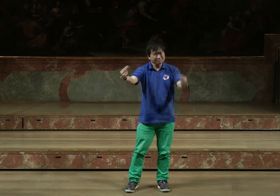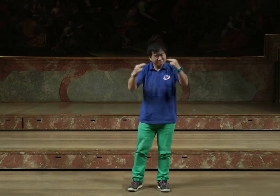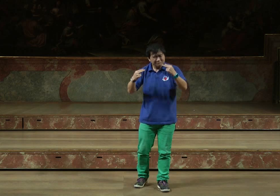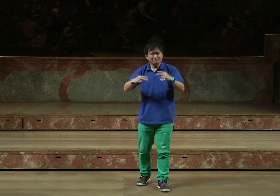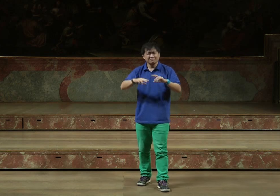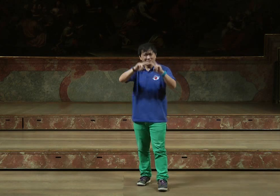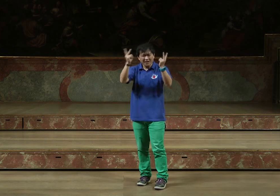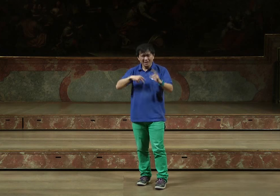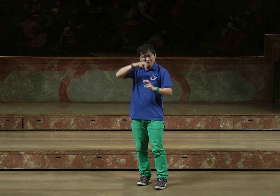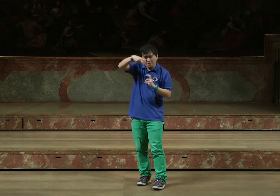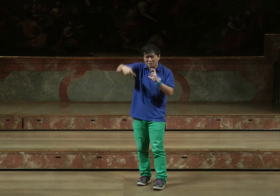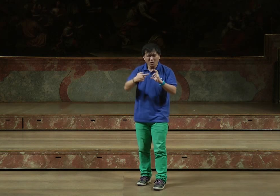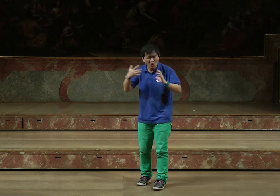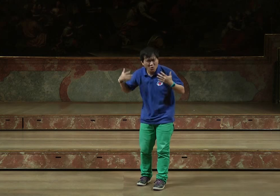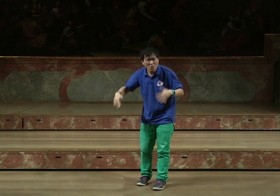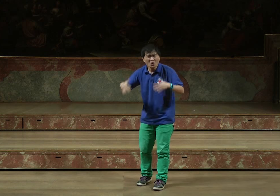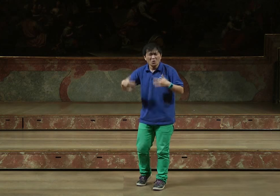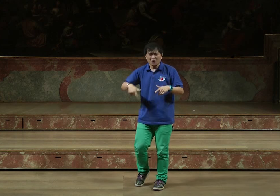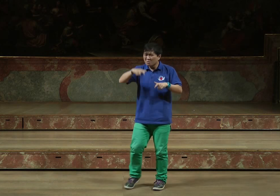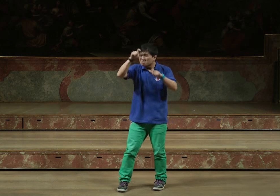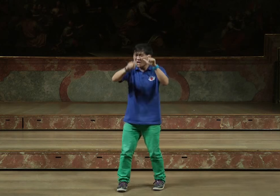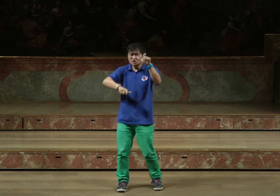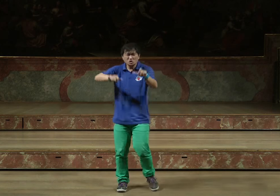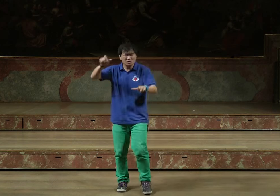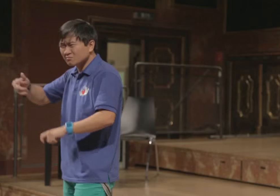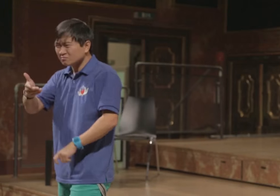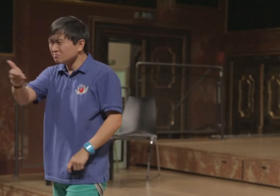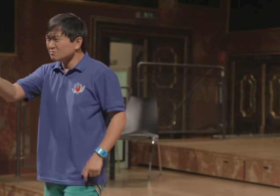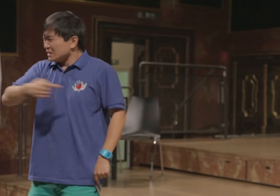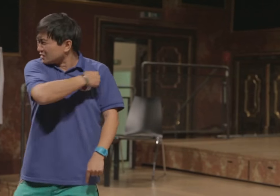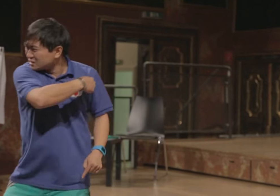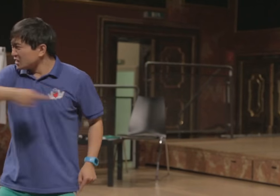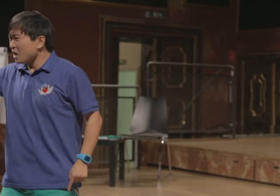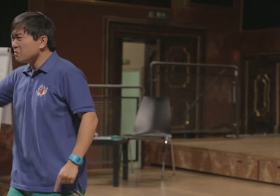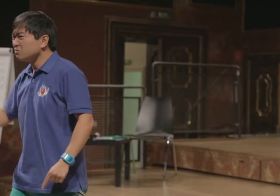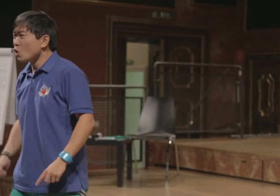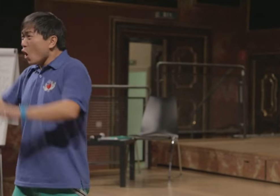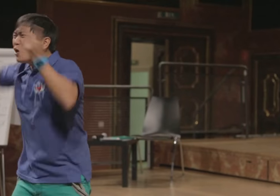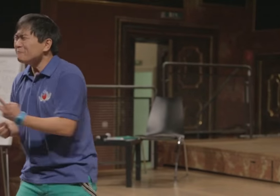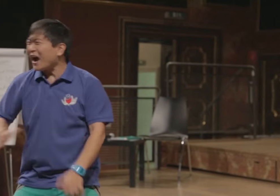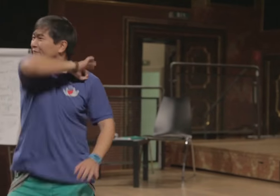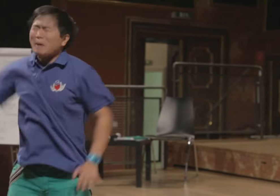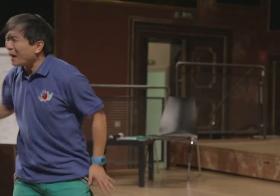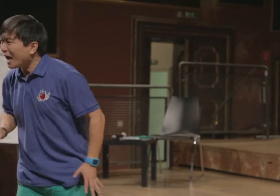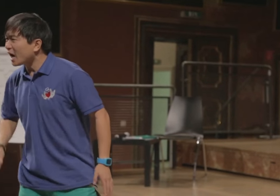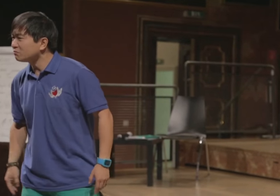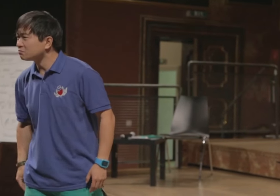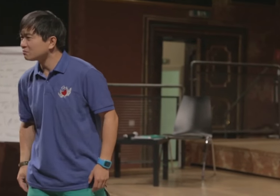Und ihr seht, ich habe einige Länder besucht und gesehen. die Menschen, wir Menschen, wir sind